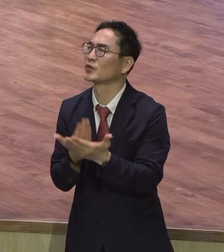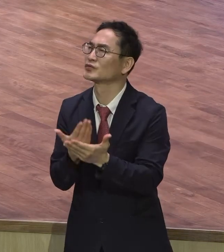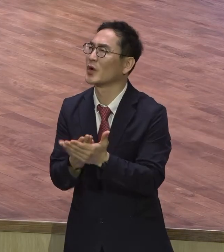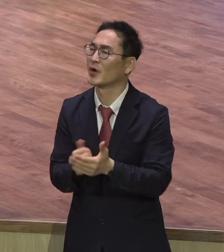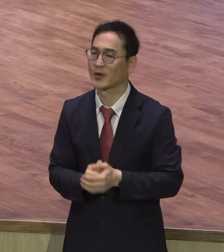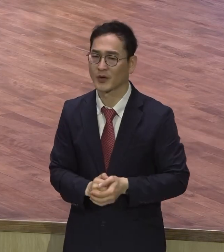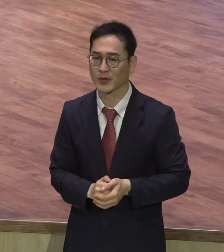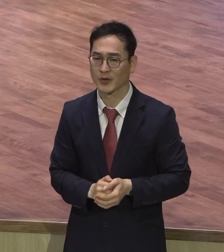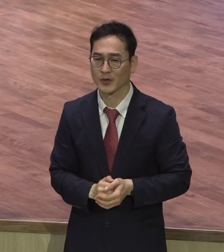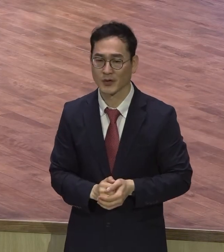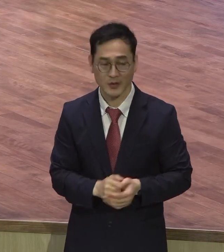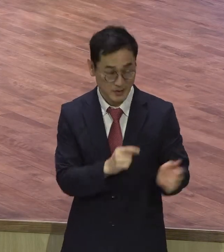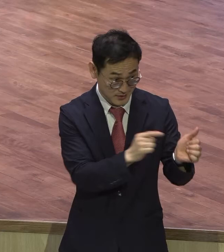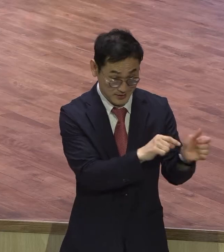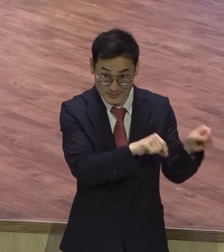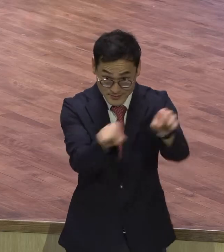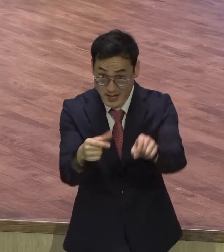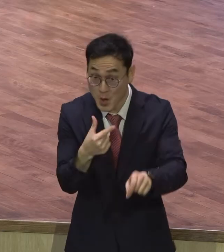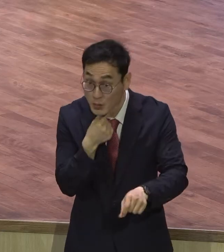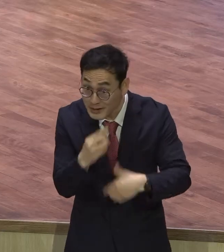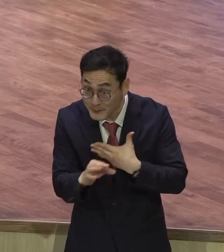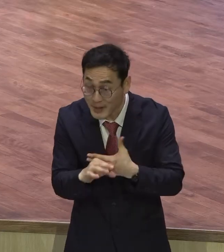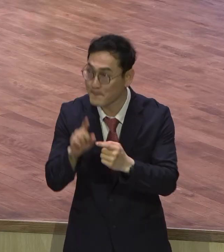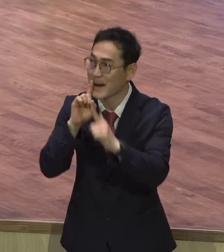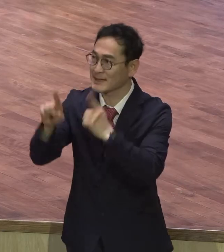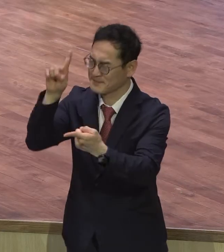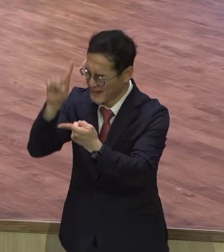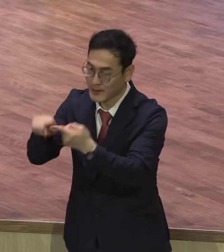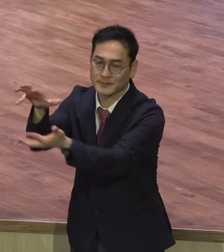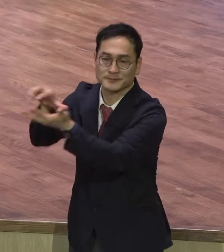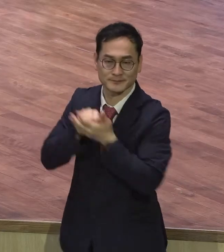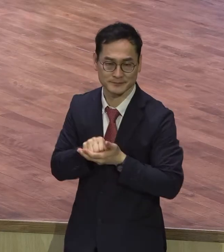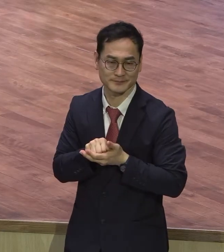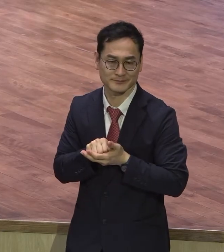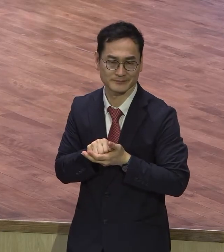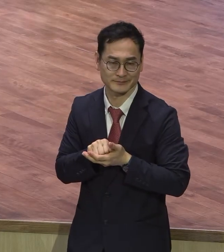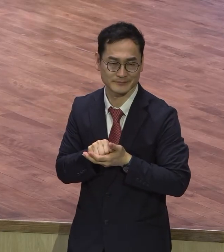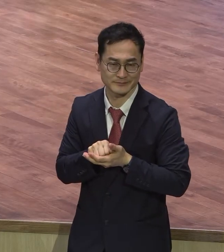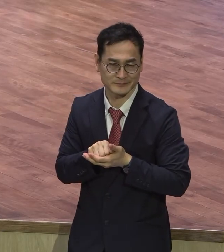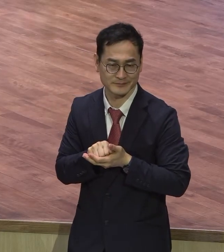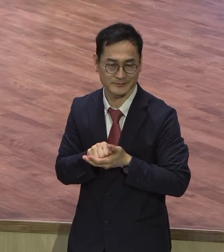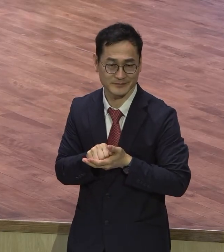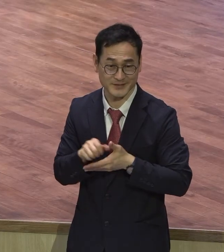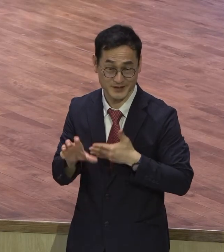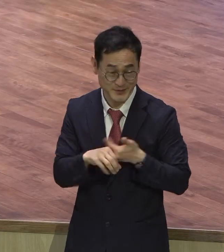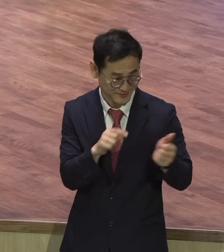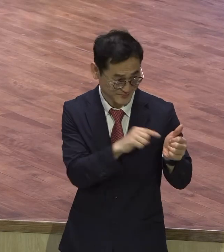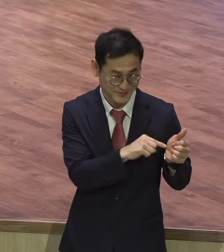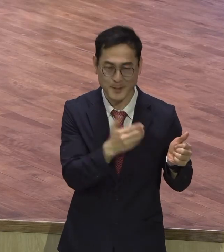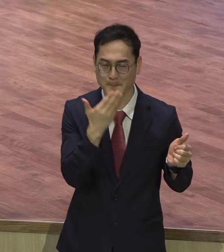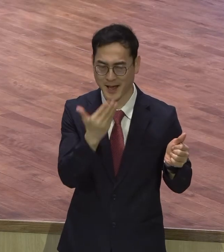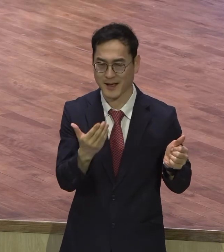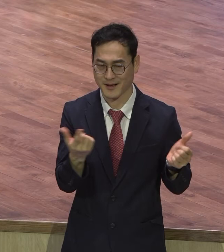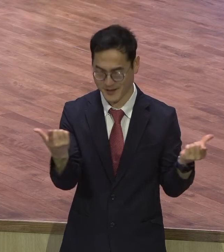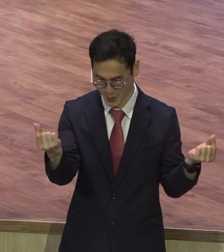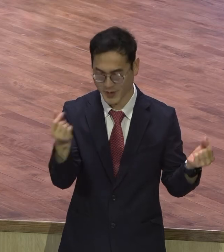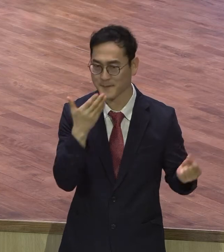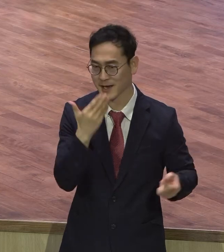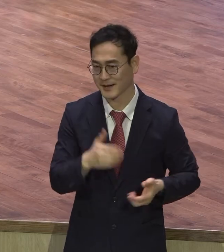말씀을 그대로 믿어 믿어 그럼 하나님의 역사에 나게 되어있지 하나님 오늘부터 제가 기도해서 설교 전에